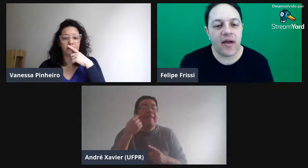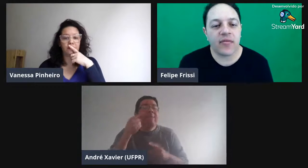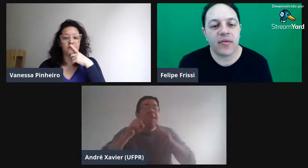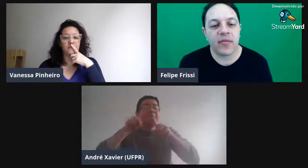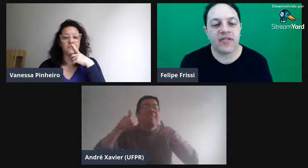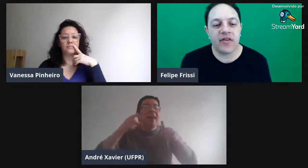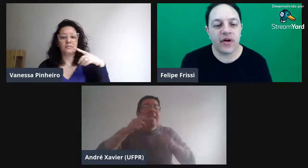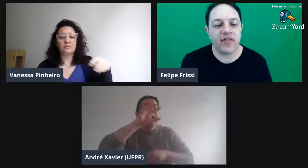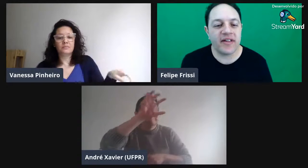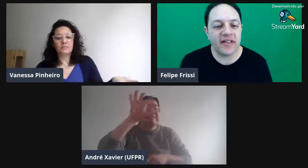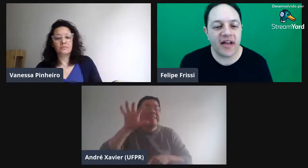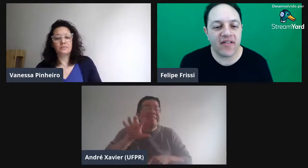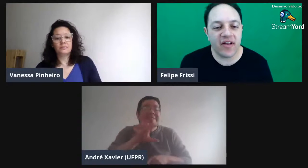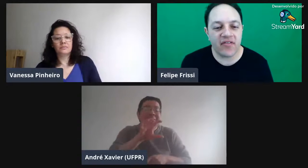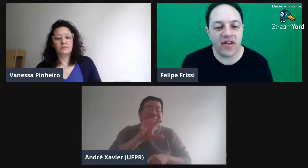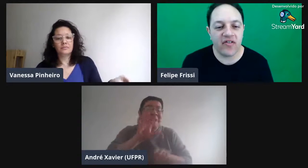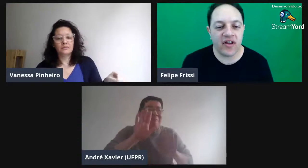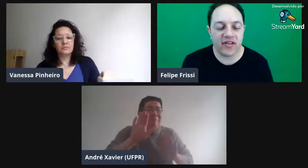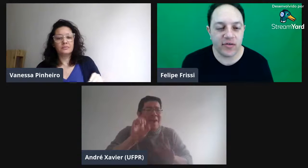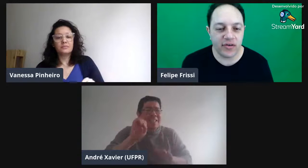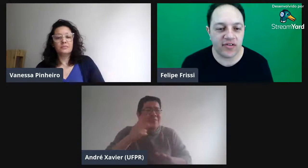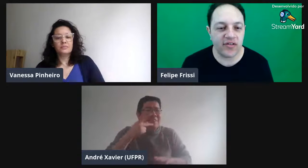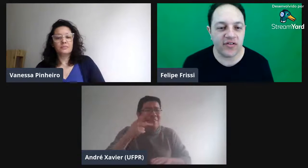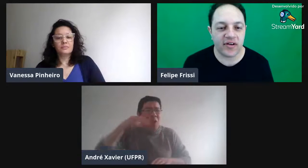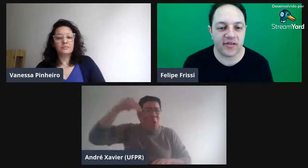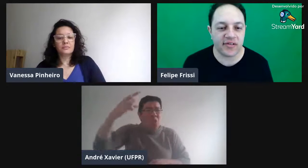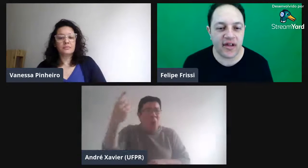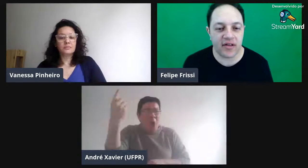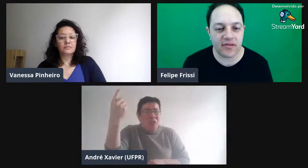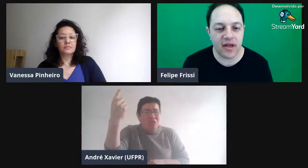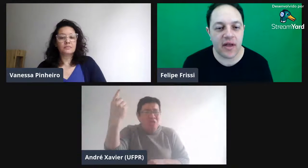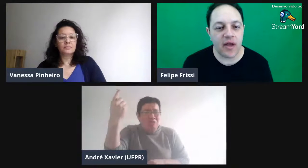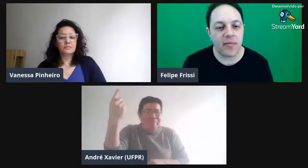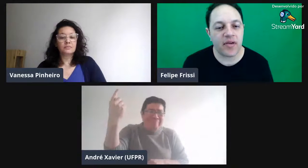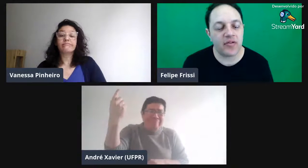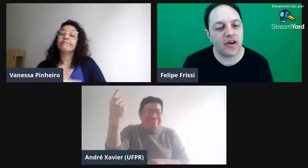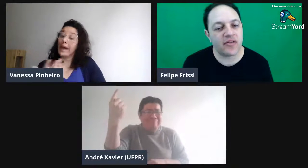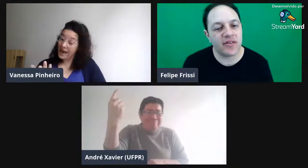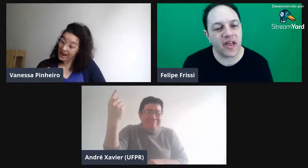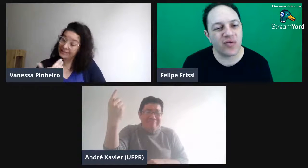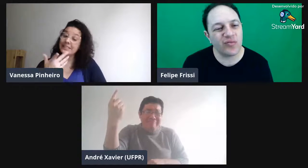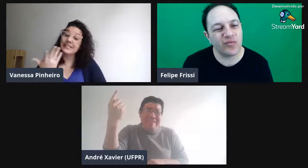O que você falou que vai tentar ver variações de diversos estados, né? Mas o norte só tem um.